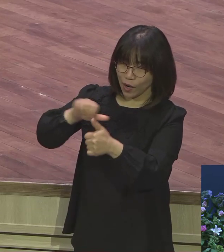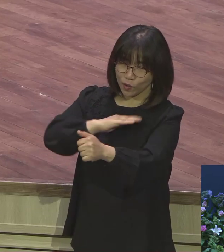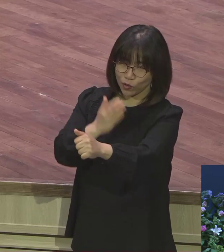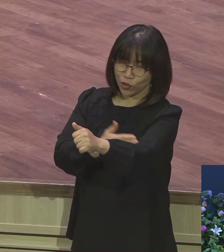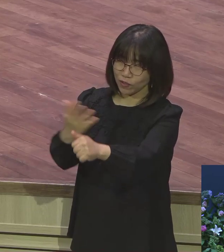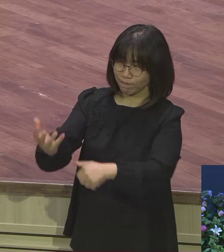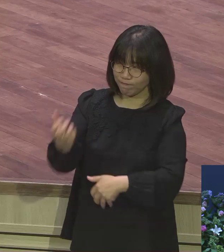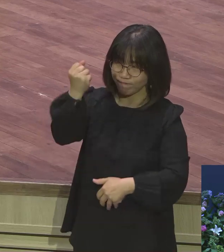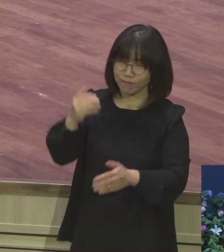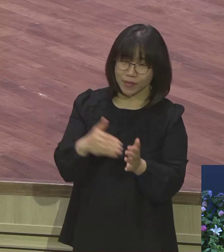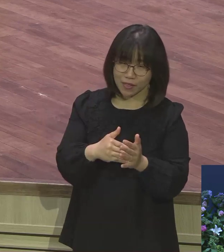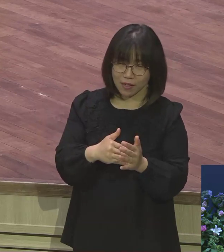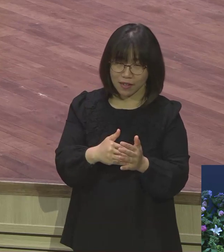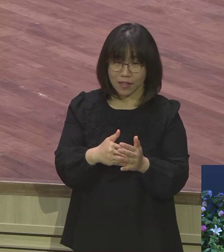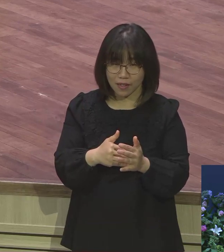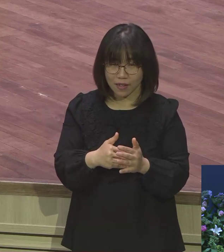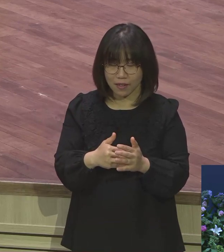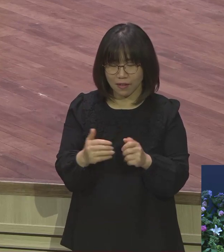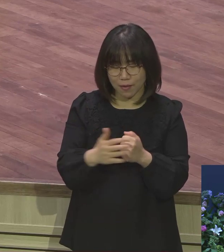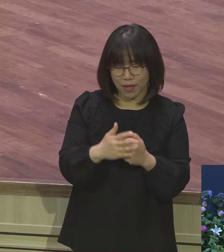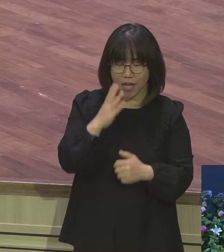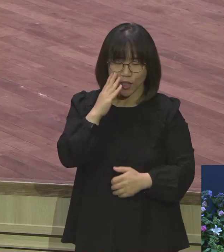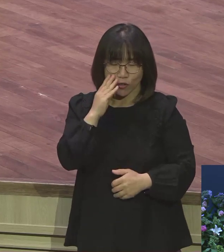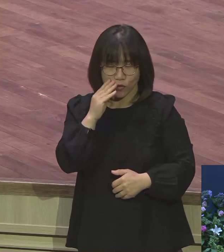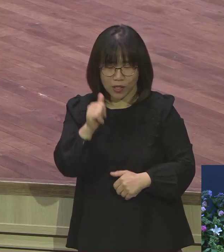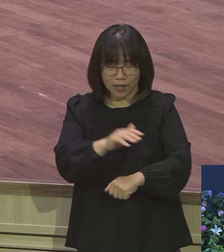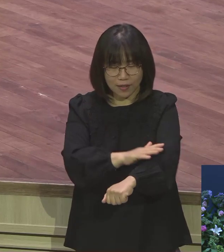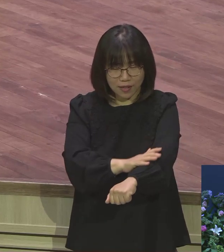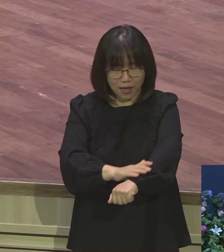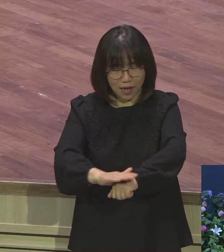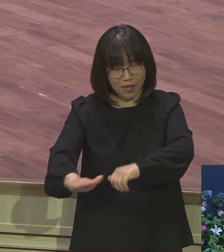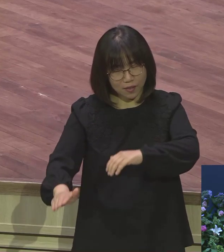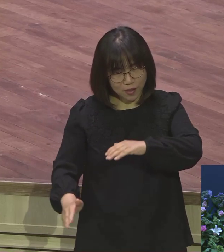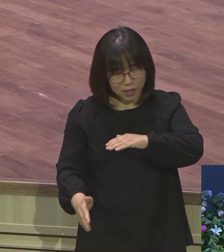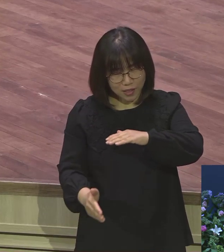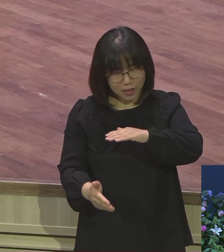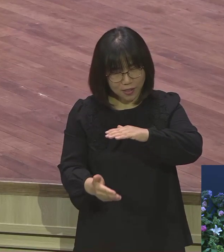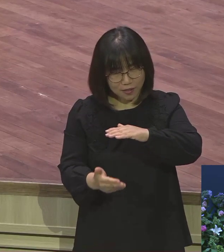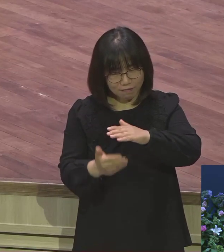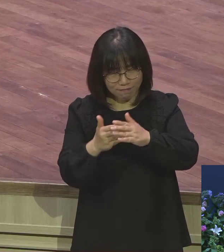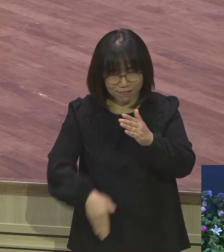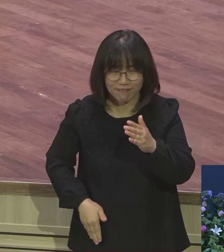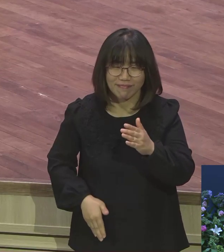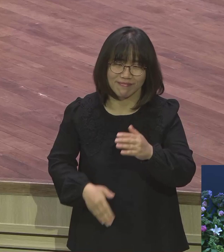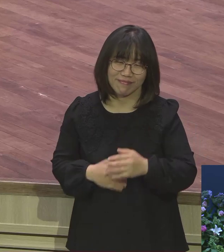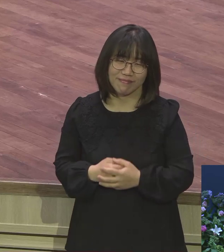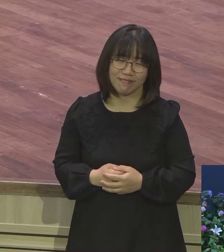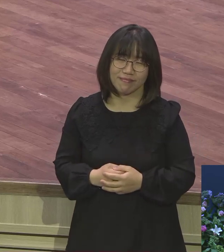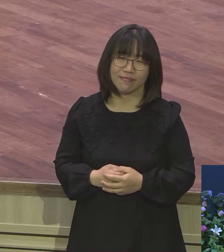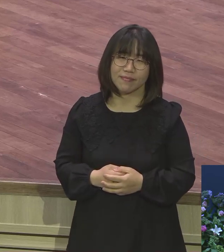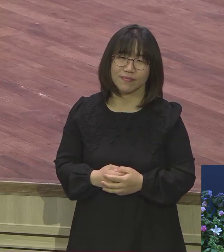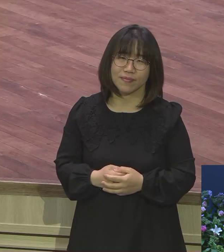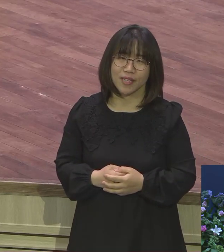모든 것이 다 순탄하게 그렇게 잘 되는 것 같이 보였지만은 형 에서가